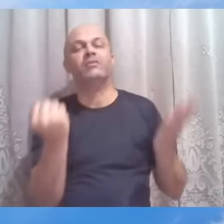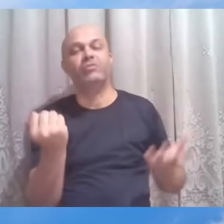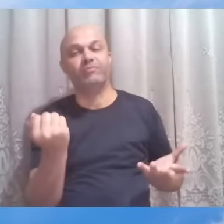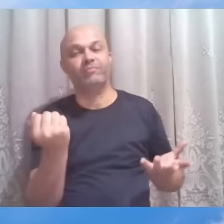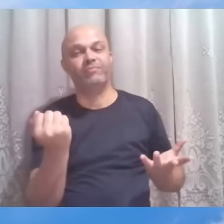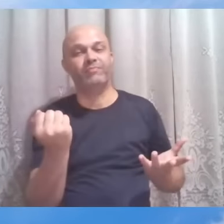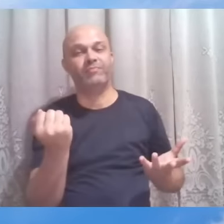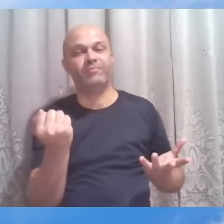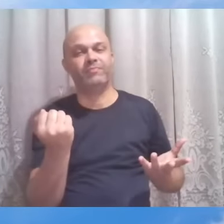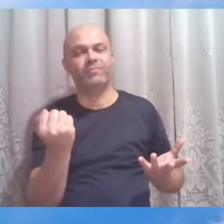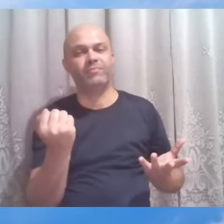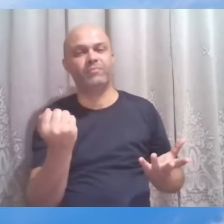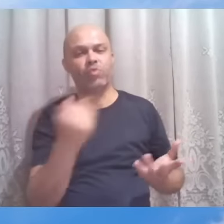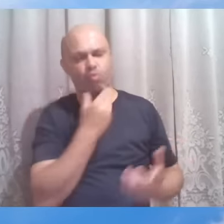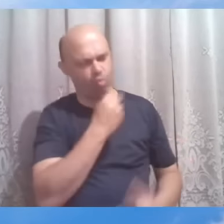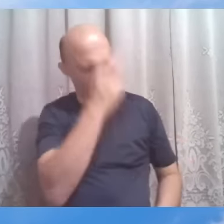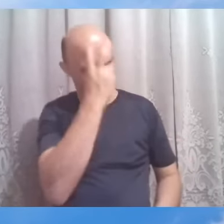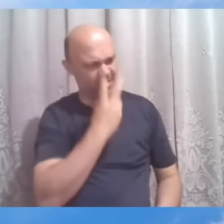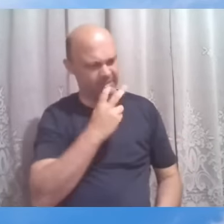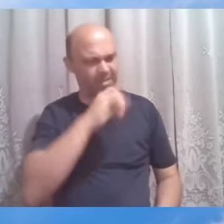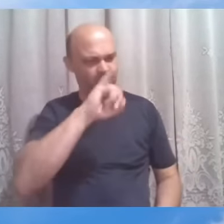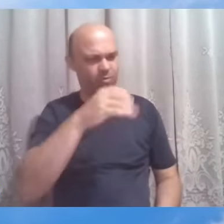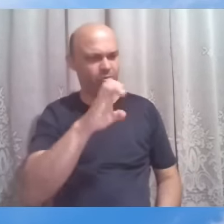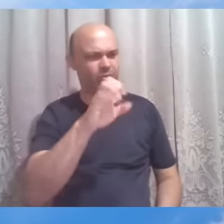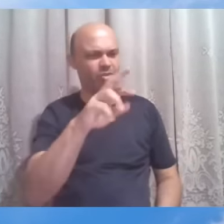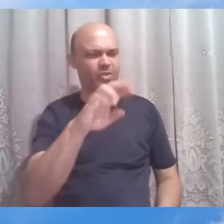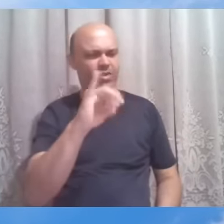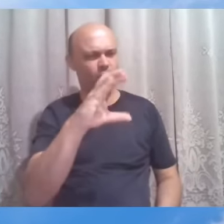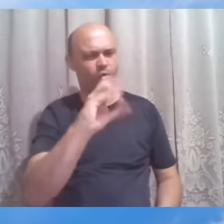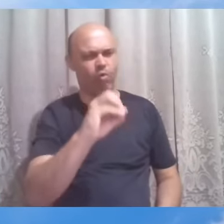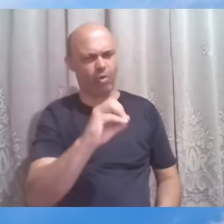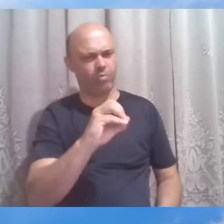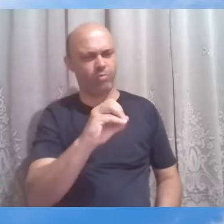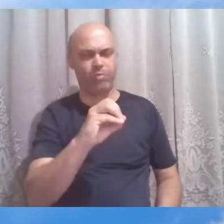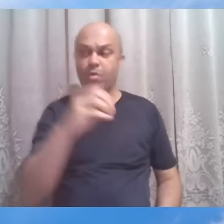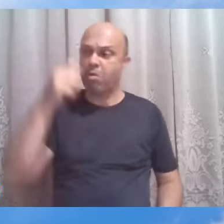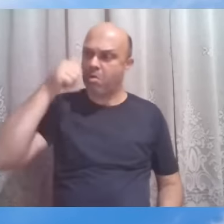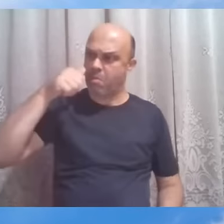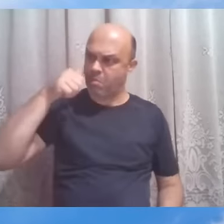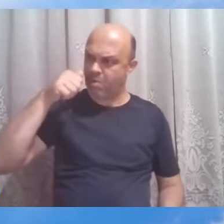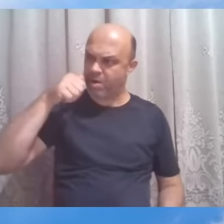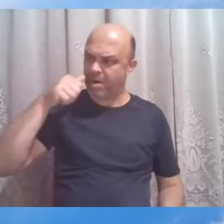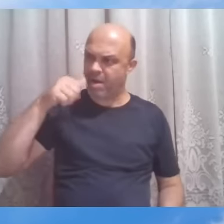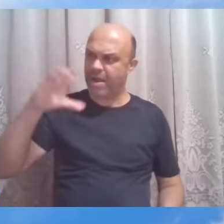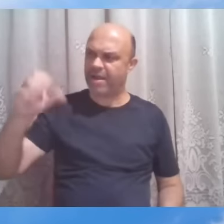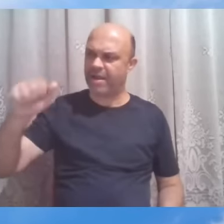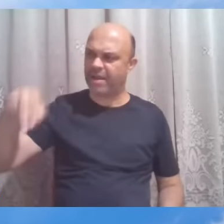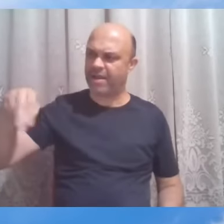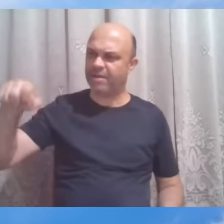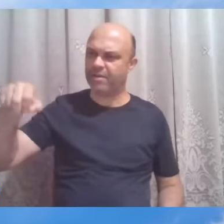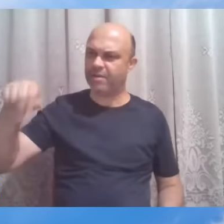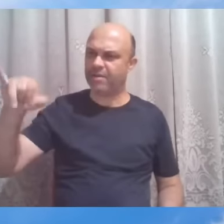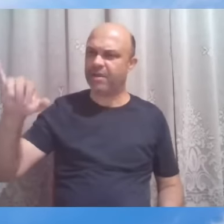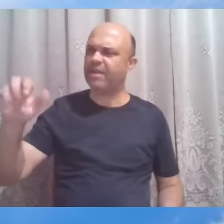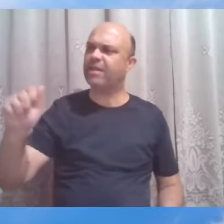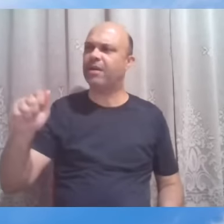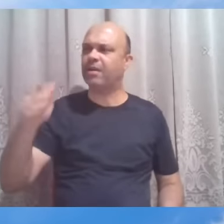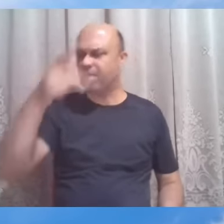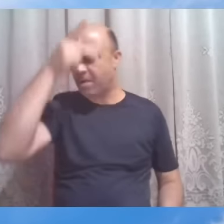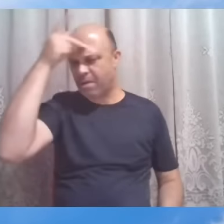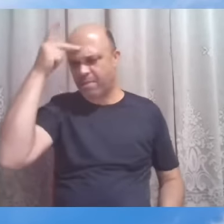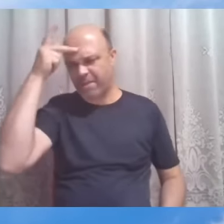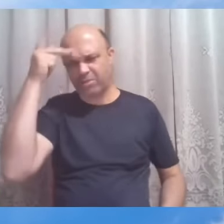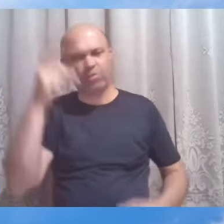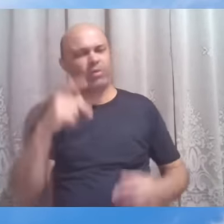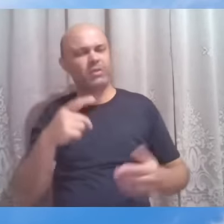O cego de Jericó, a mulher cananeia, os leprosos de Decápolis, não tem nem o